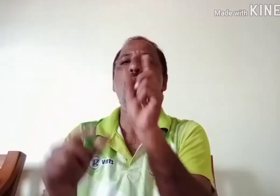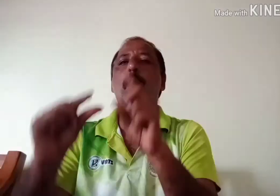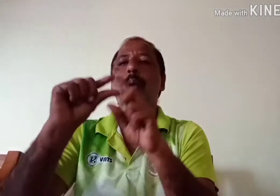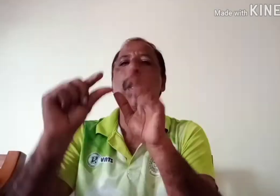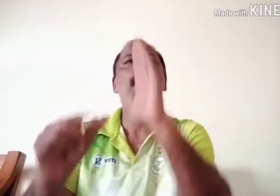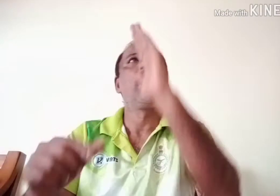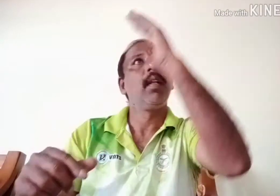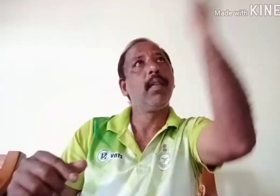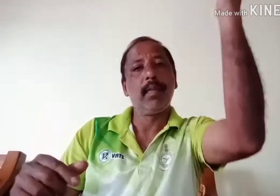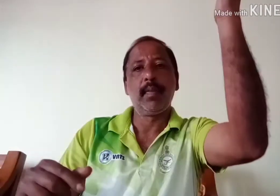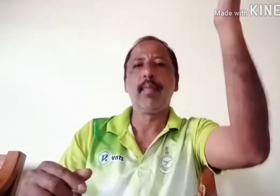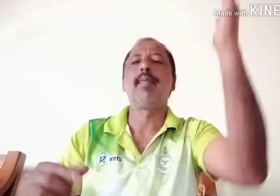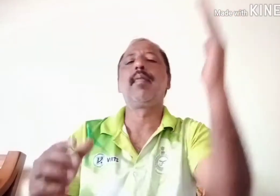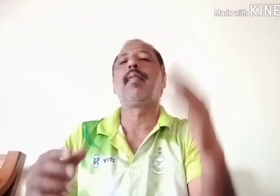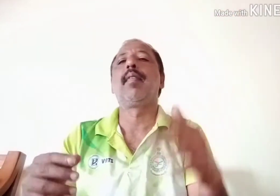चुक रहा है इसके पनल में भी एक